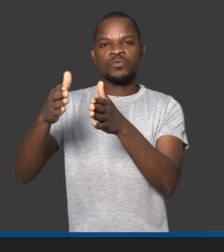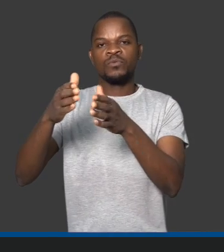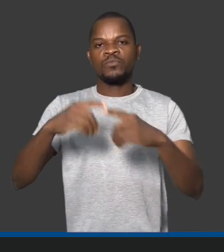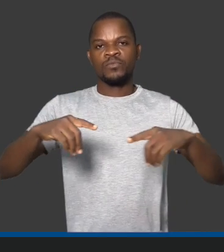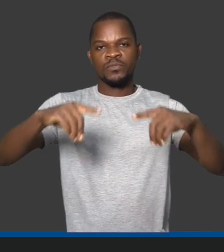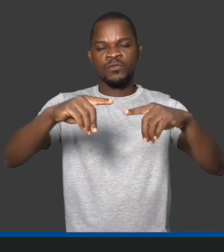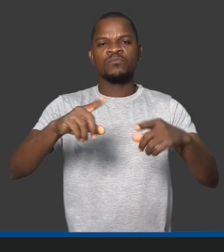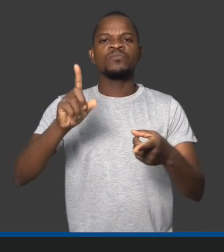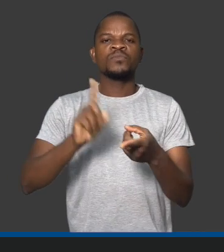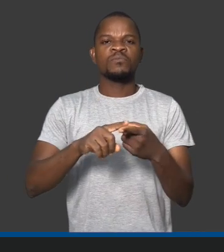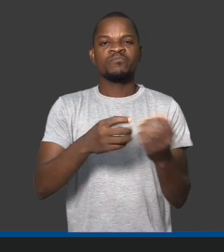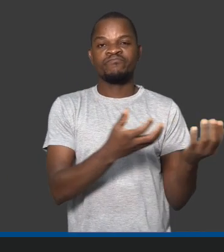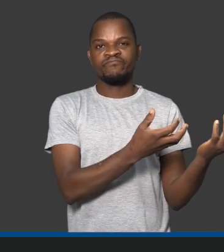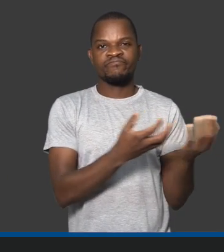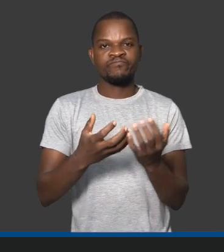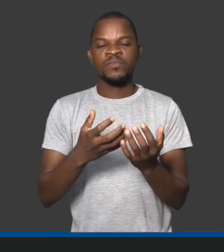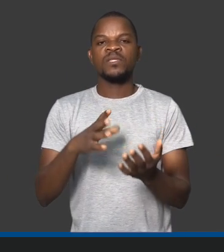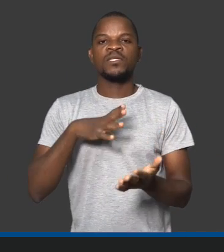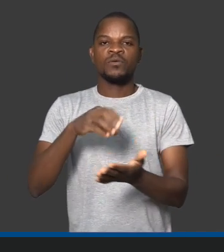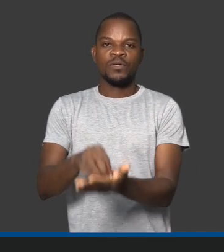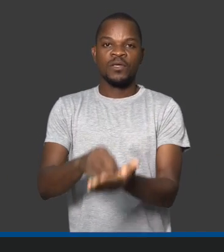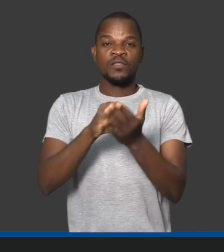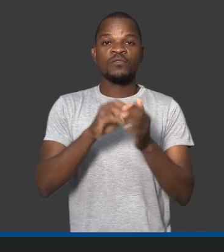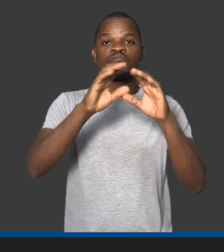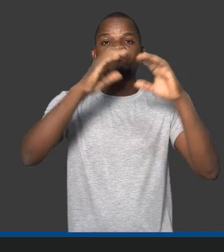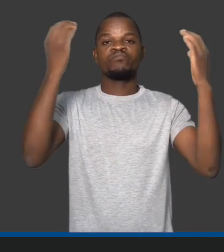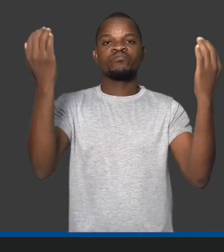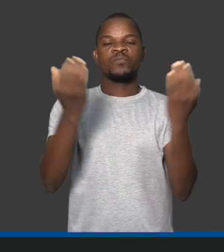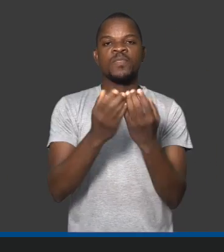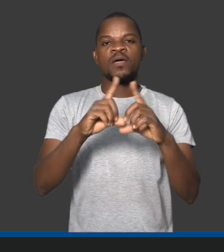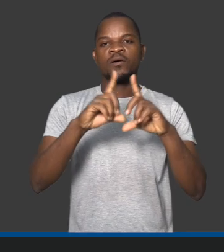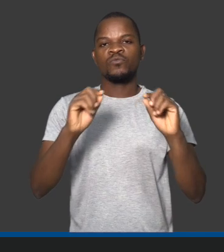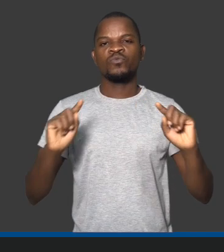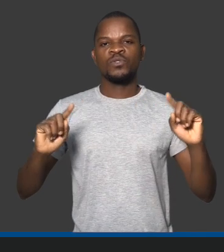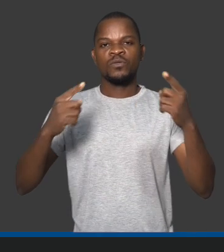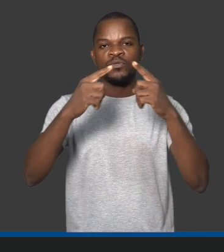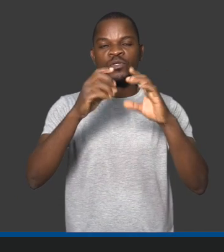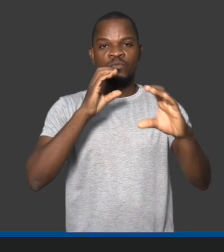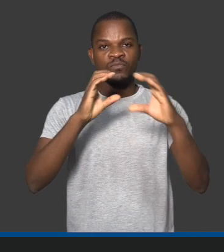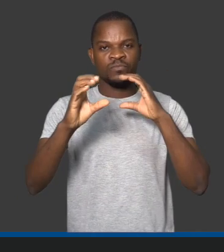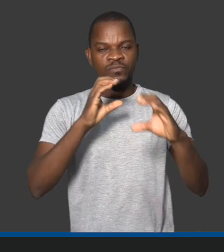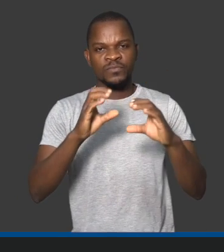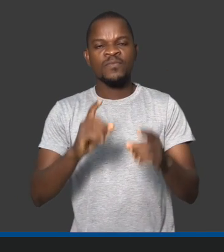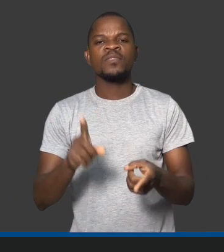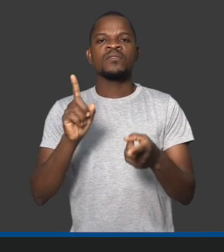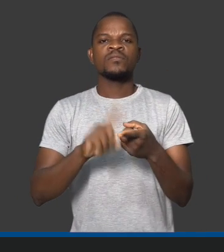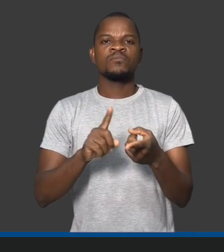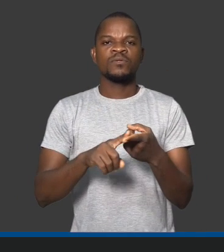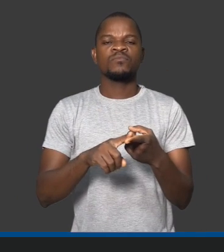usar o uso de tecnologia, ICT,